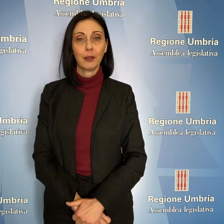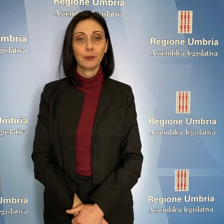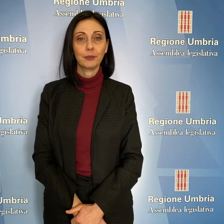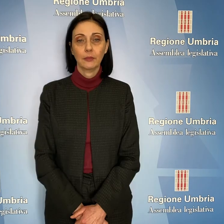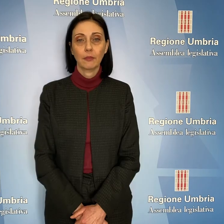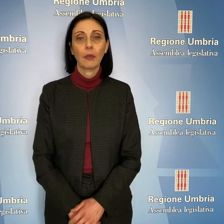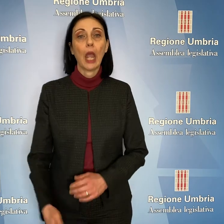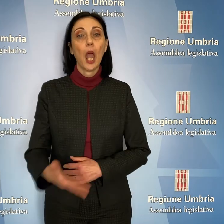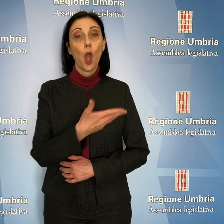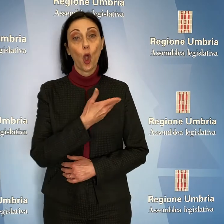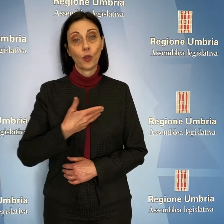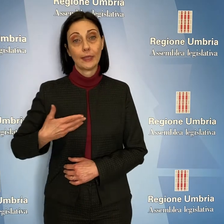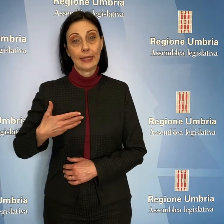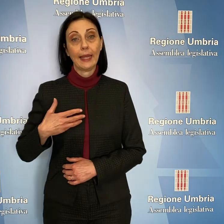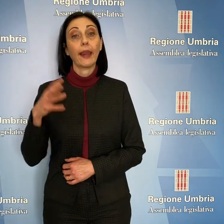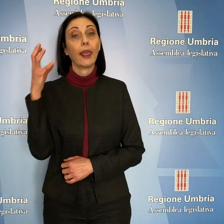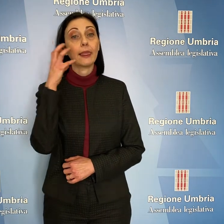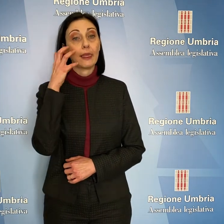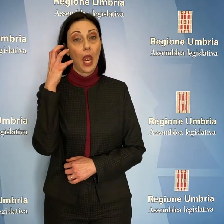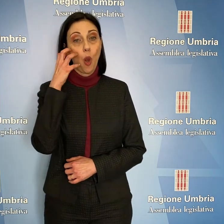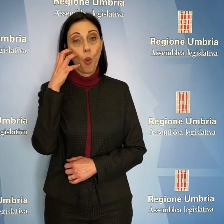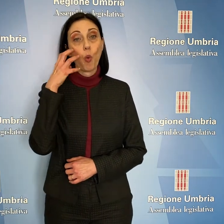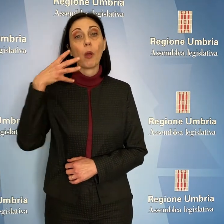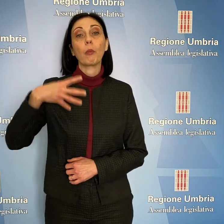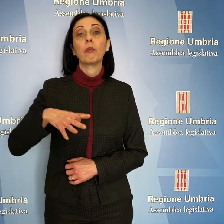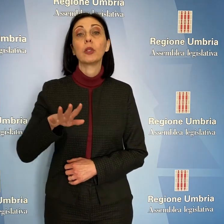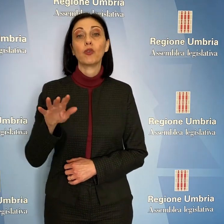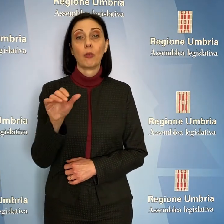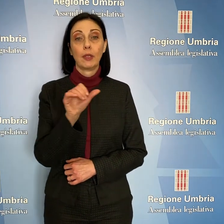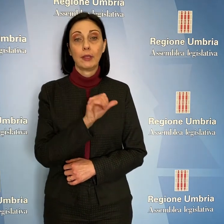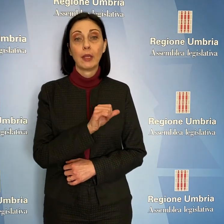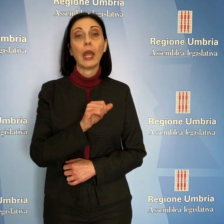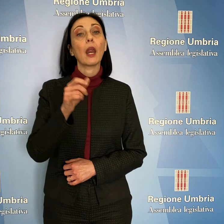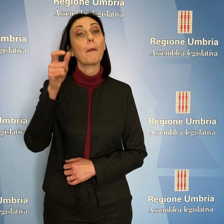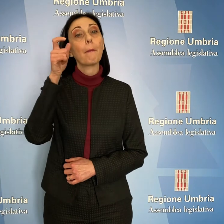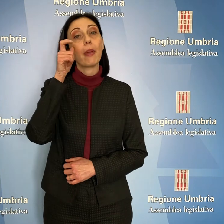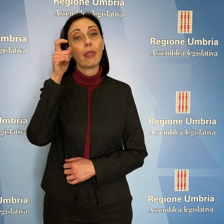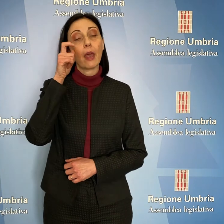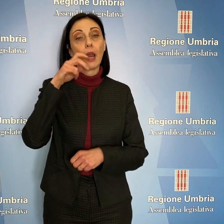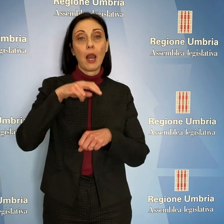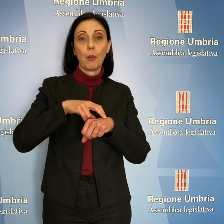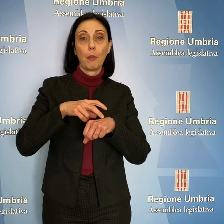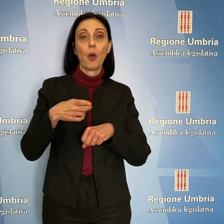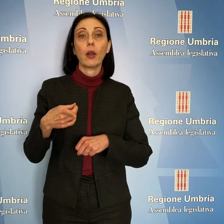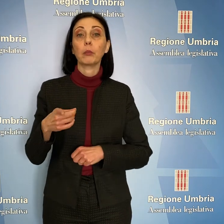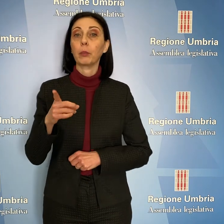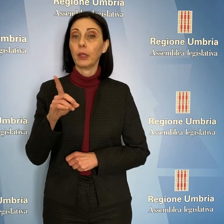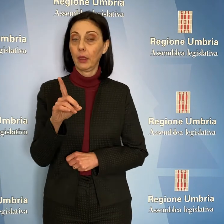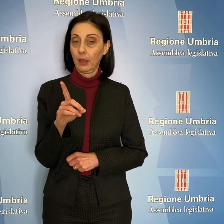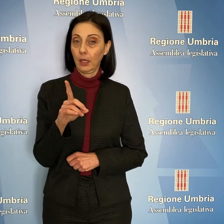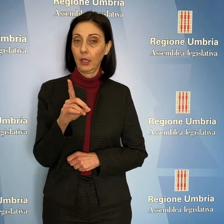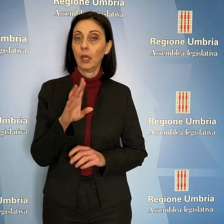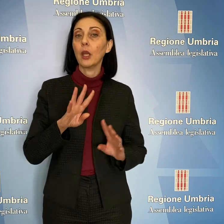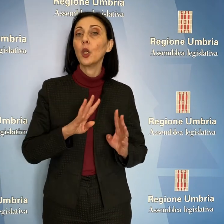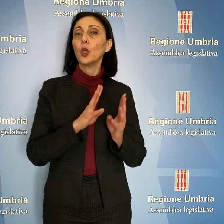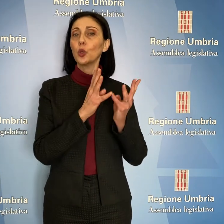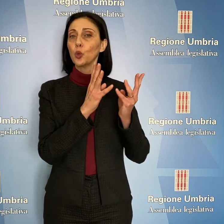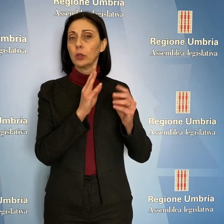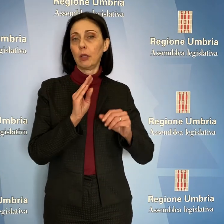I consiglieri Thomas De Luca, Movimento 5 Stelle, Michele Bettarelli e Tommaso Bori del Partito Democratico hanno chiesto alla